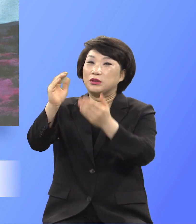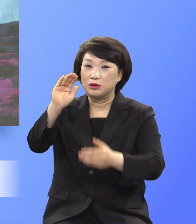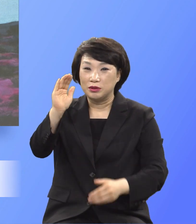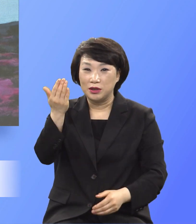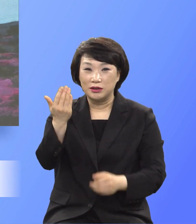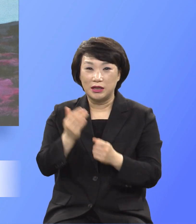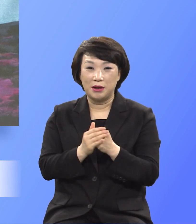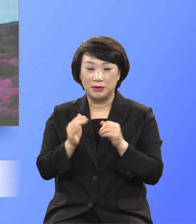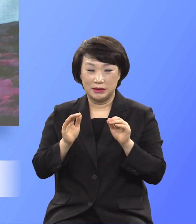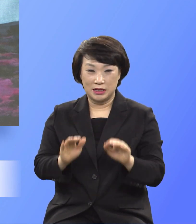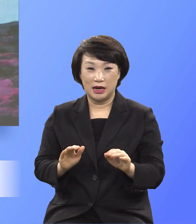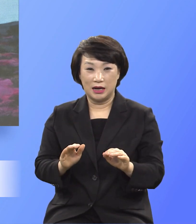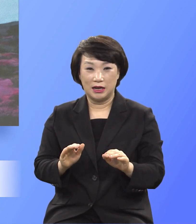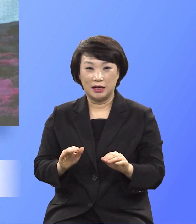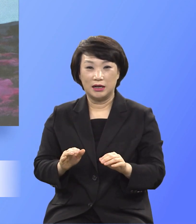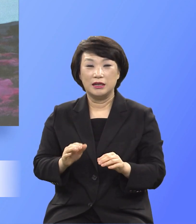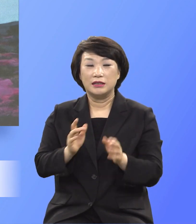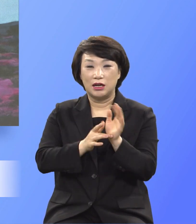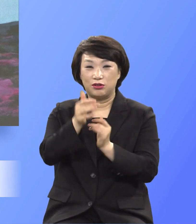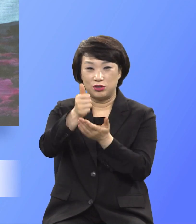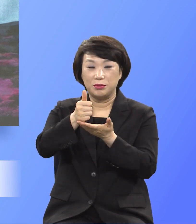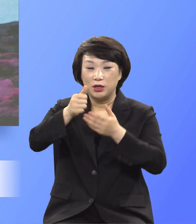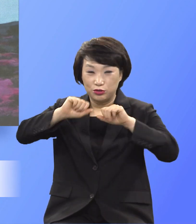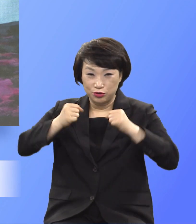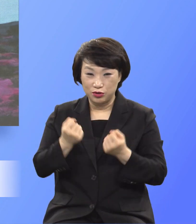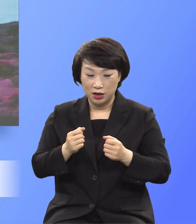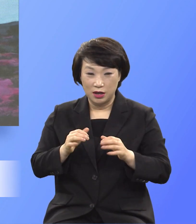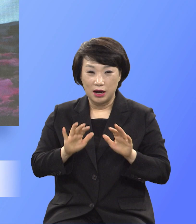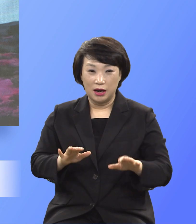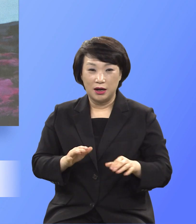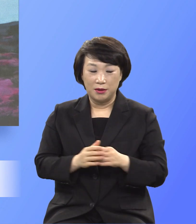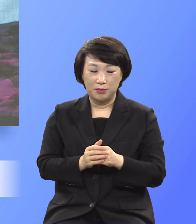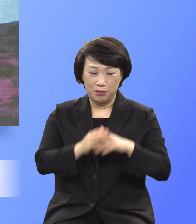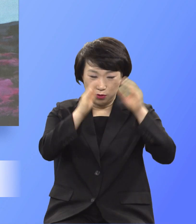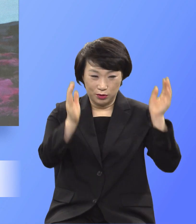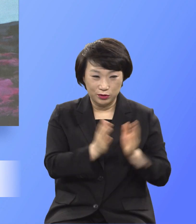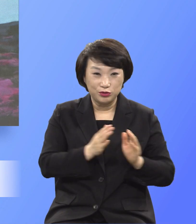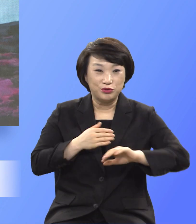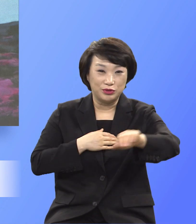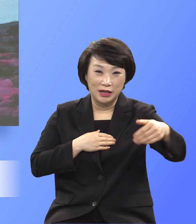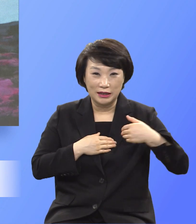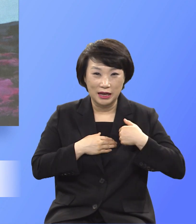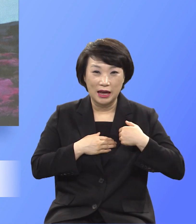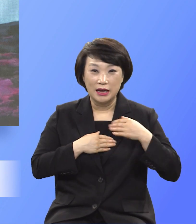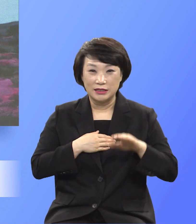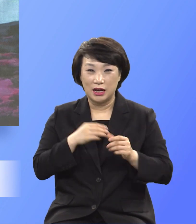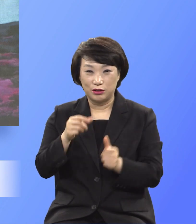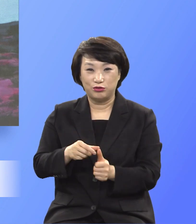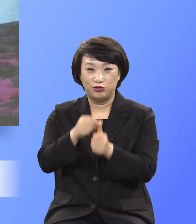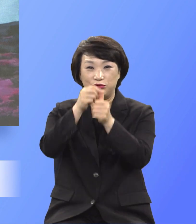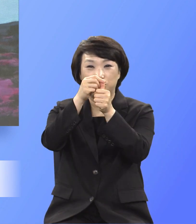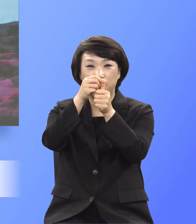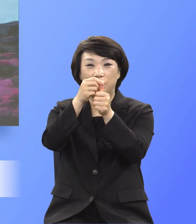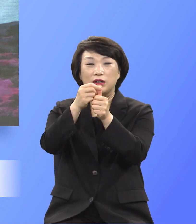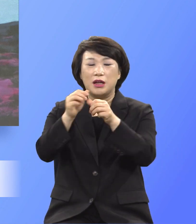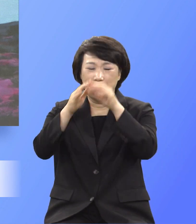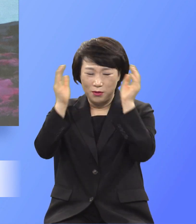그러므로 자기를 순종하는 모든 자에게 영원한 구원의 근원이 되겠다.